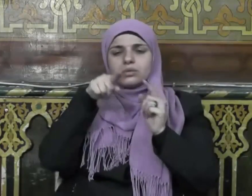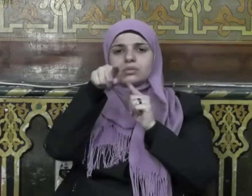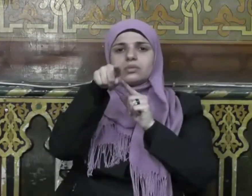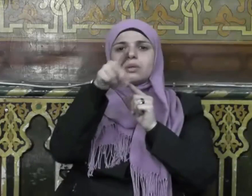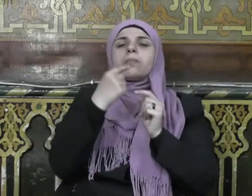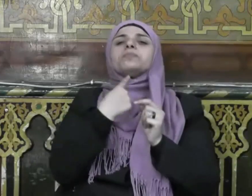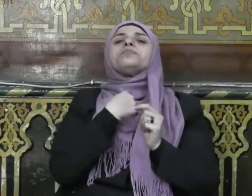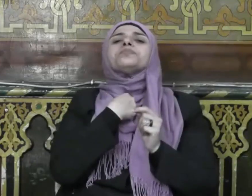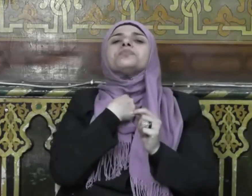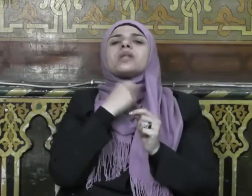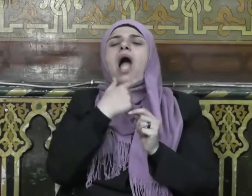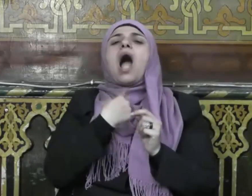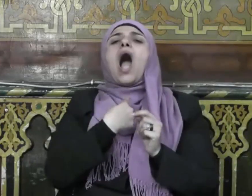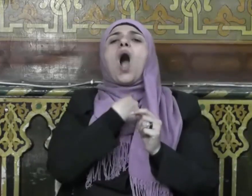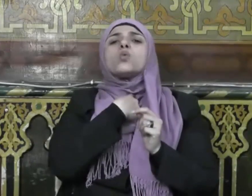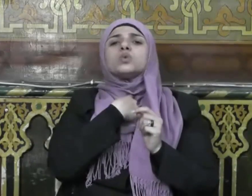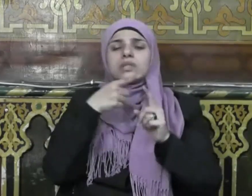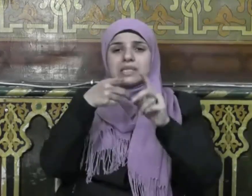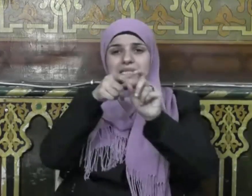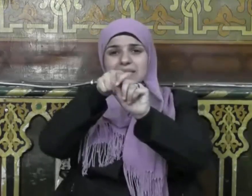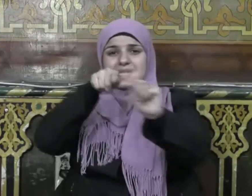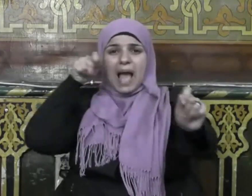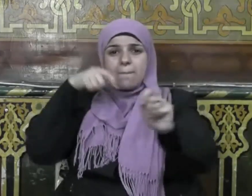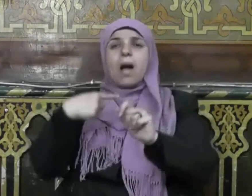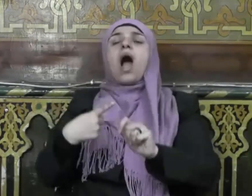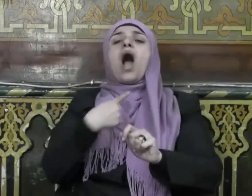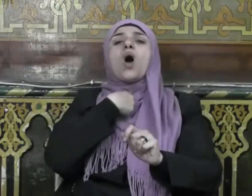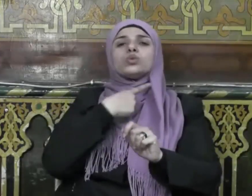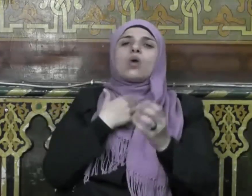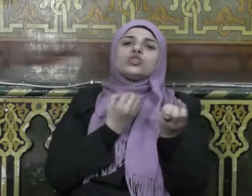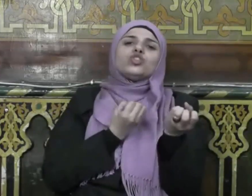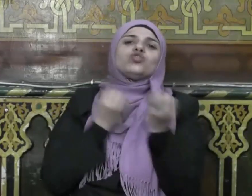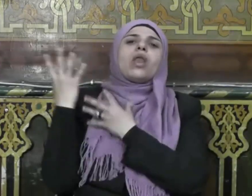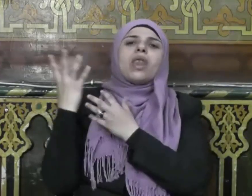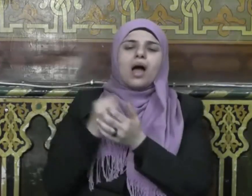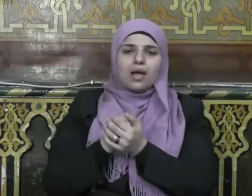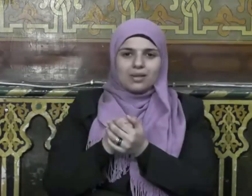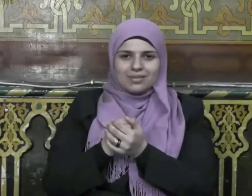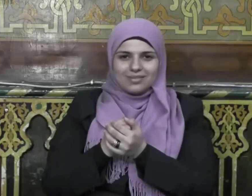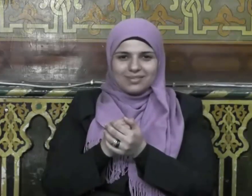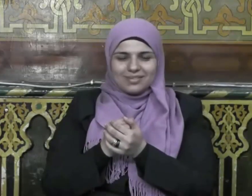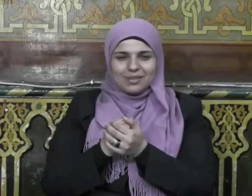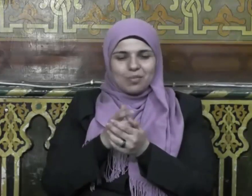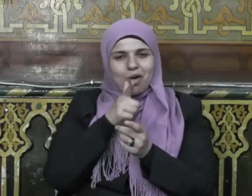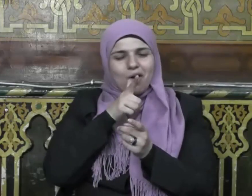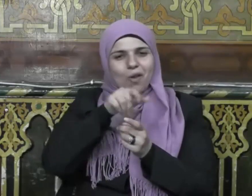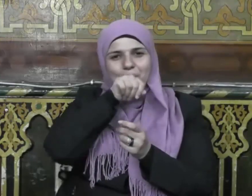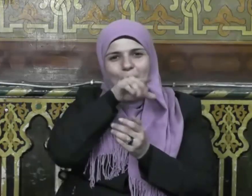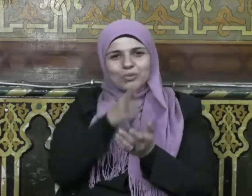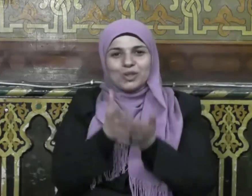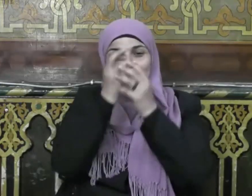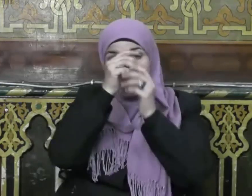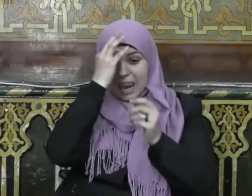حلقه بسهم فأموت فأدخل الجنة قال إن تصدق الله